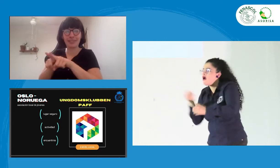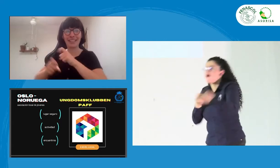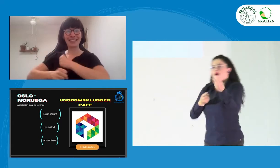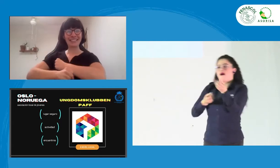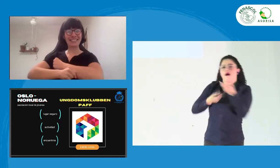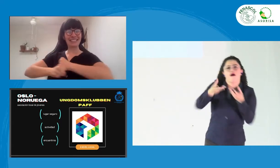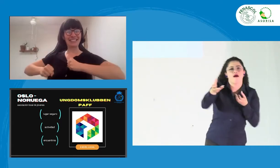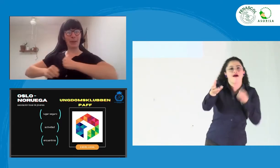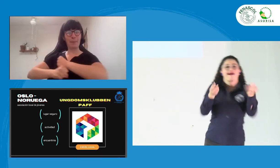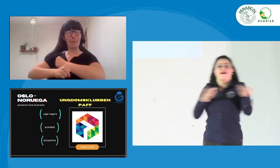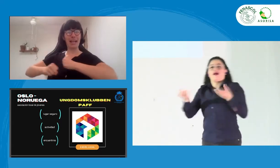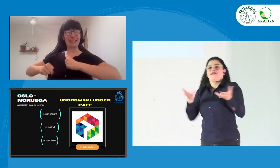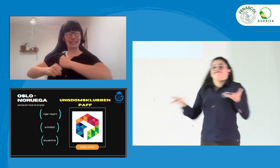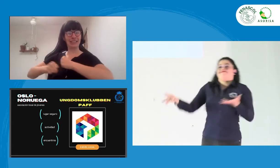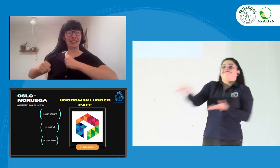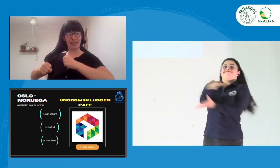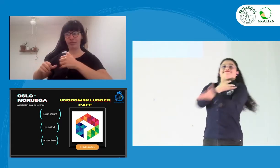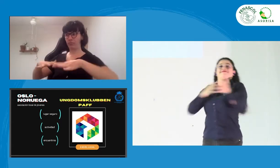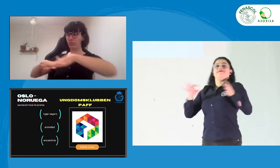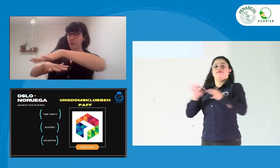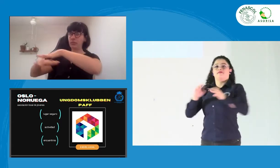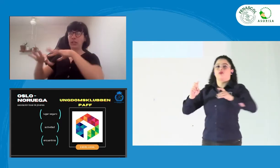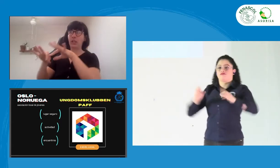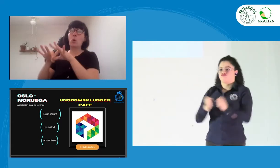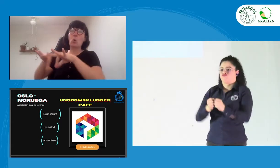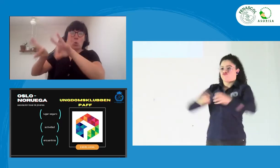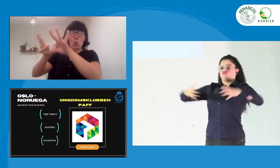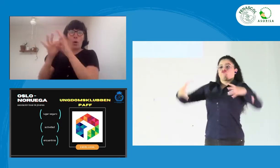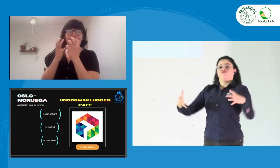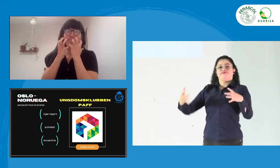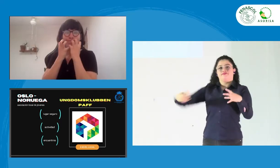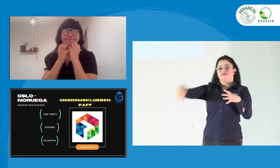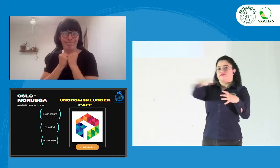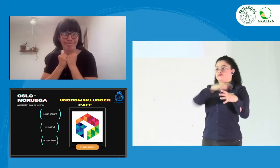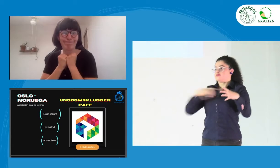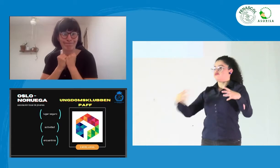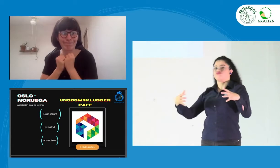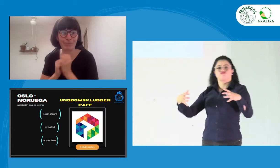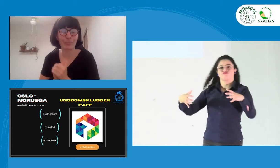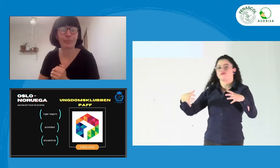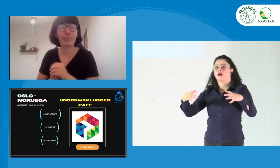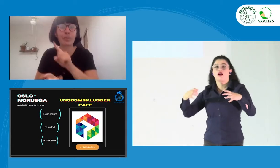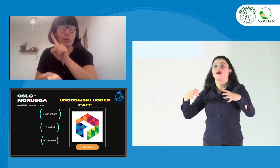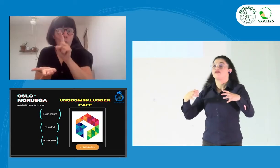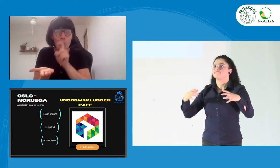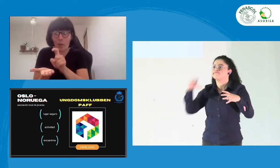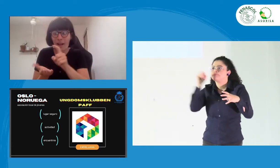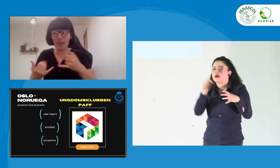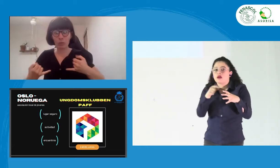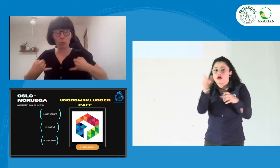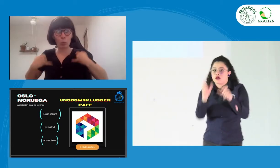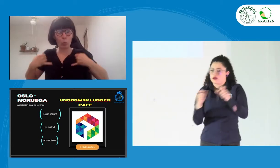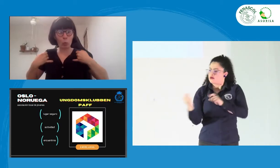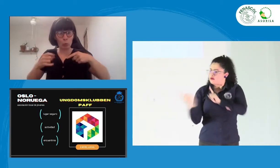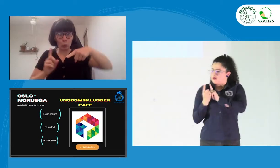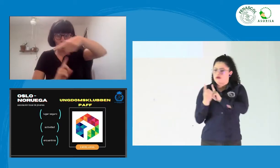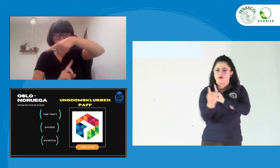sorda. El compartir, el disfrutar, el abrirse ese espacio. Algo sumamente importante y muy querido.